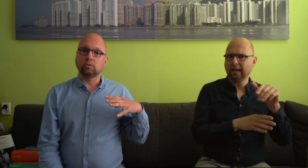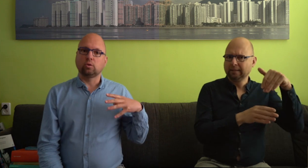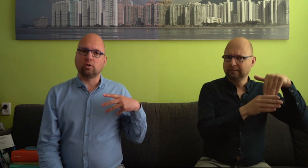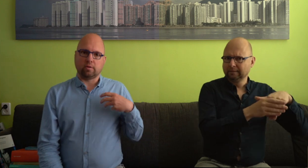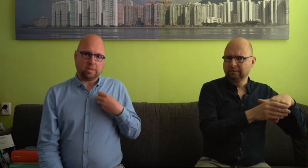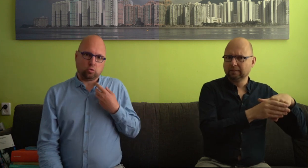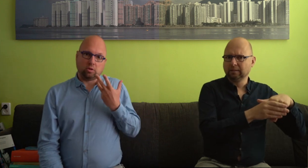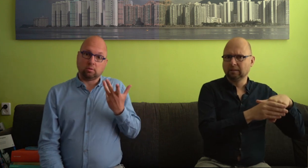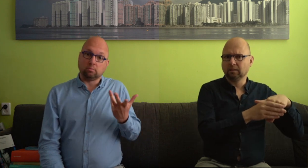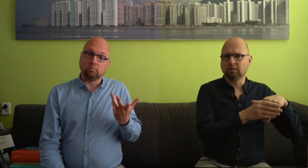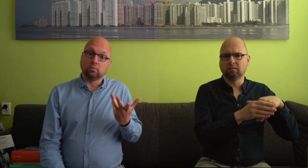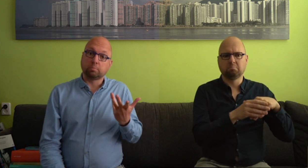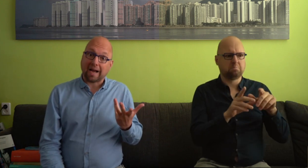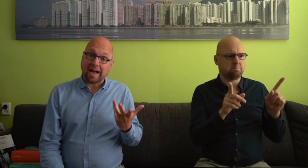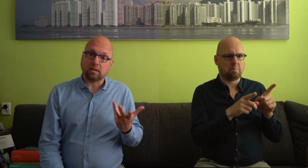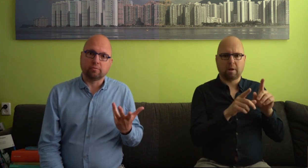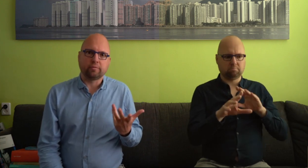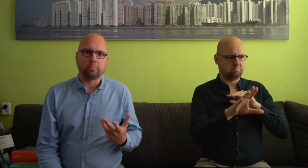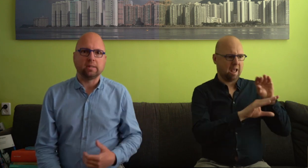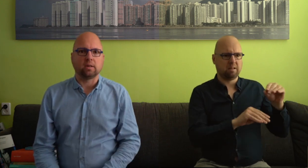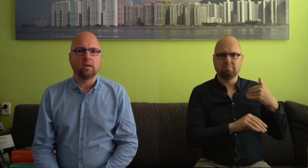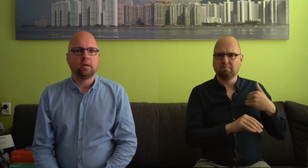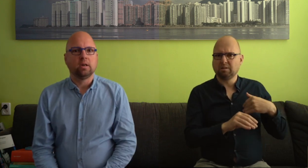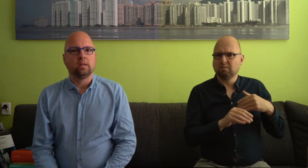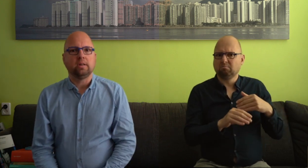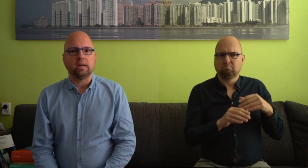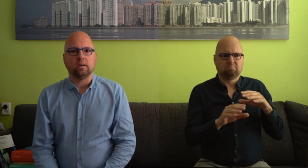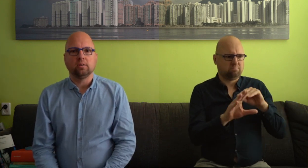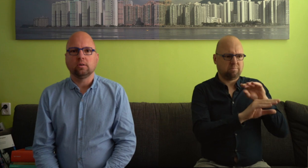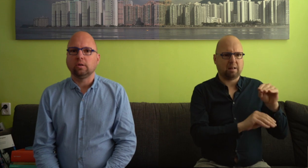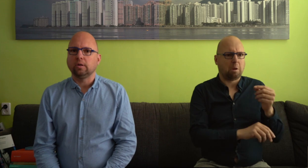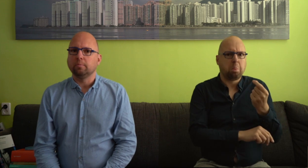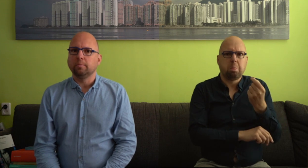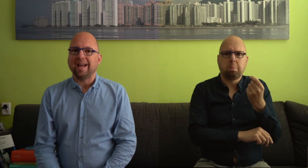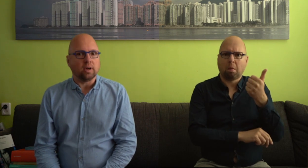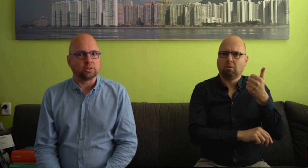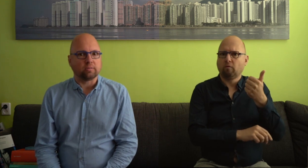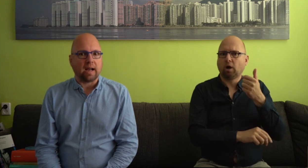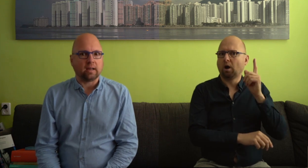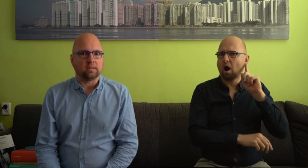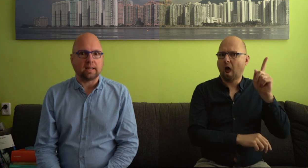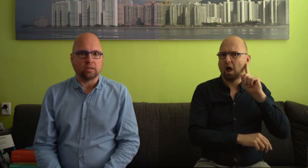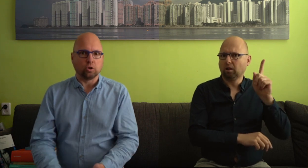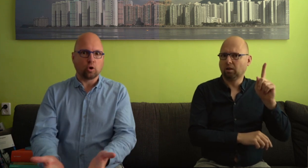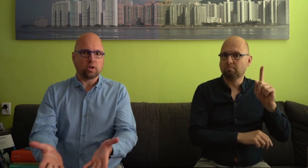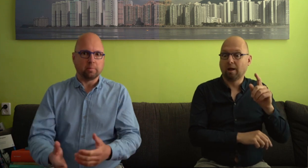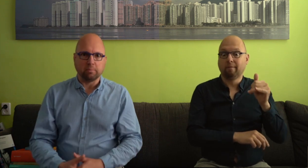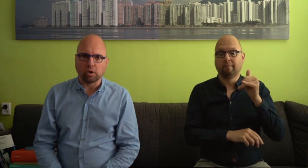kunnen we met onze spraak veel minder dingen doen, als het ware. Er staat hier een krukje met een